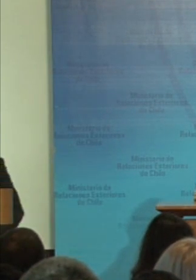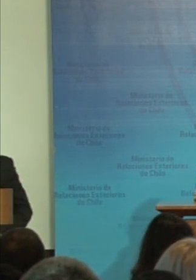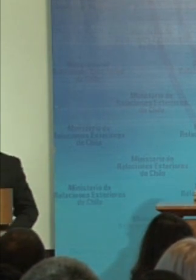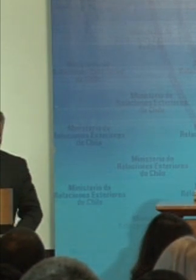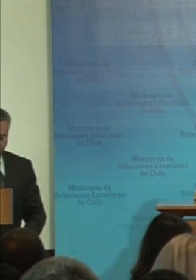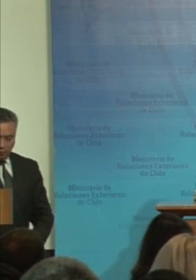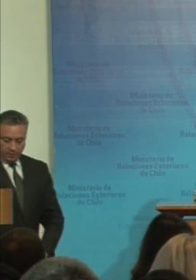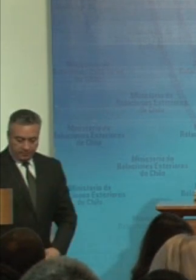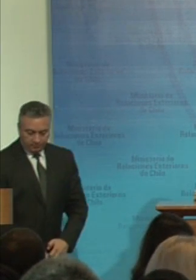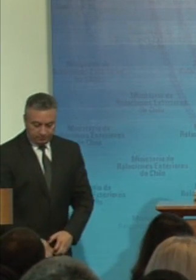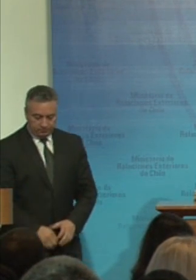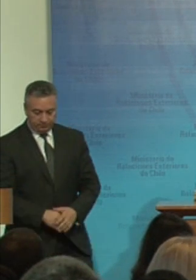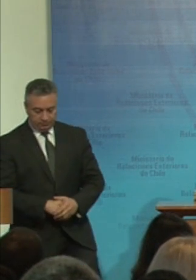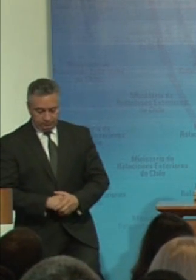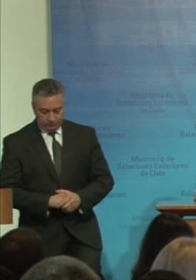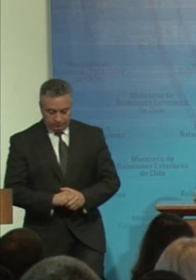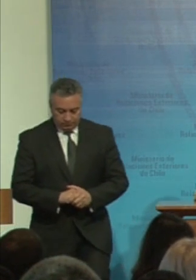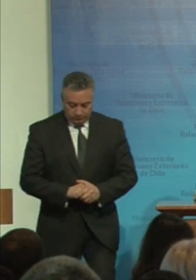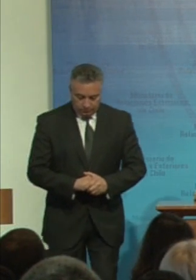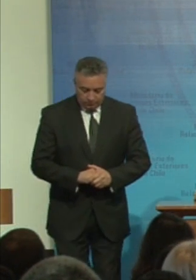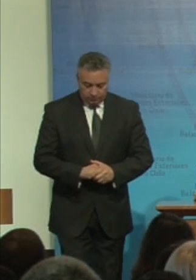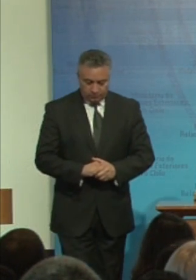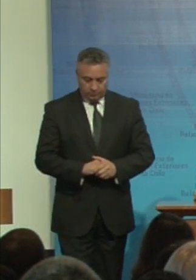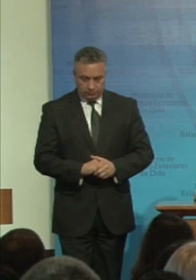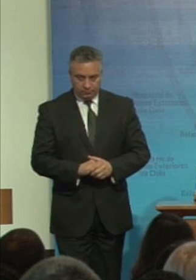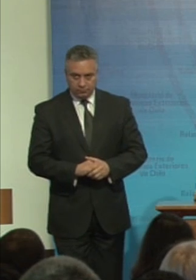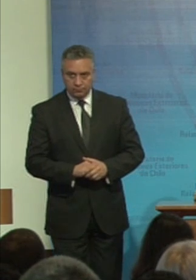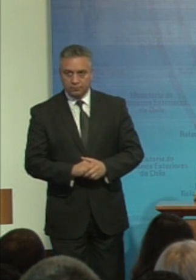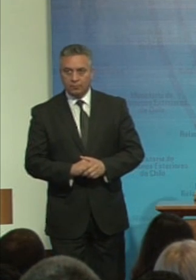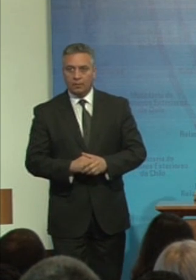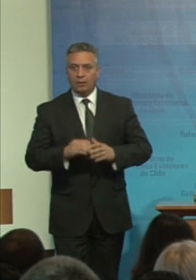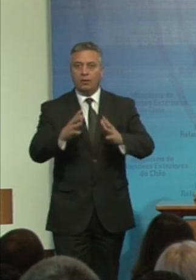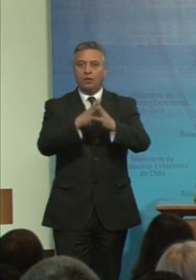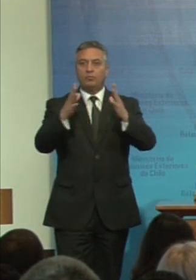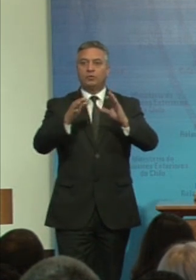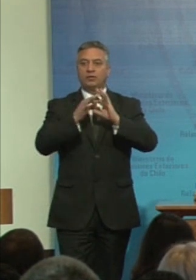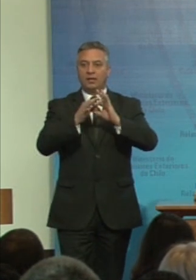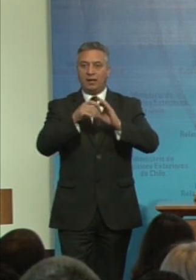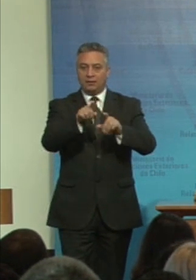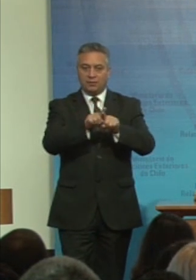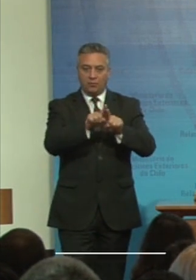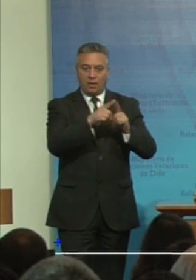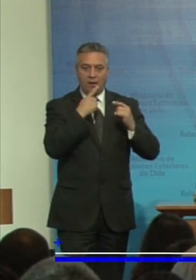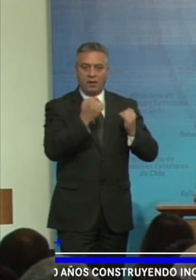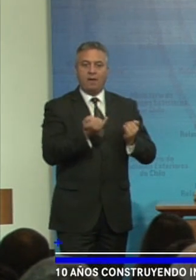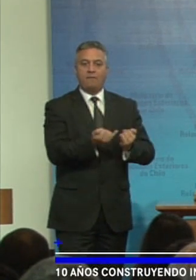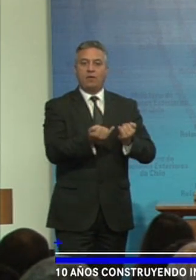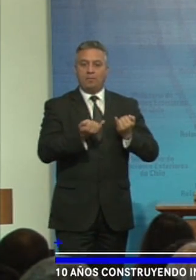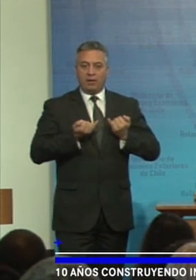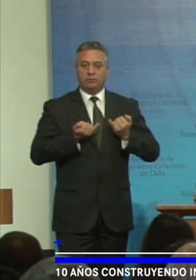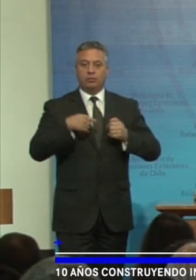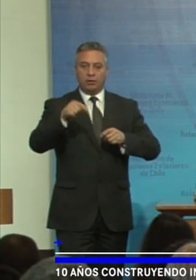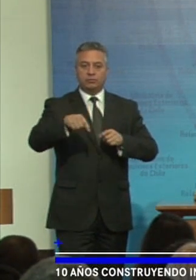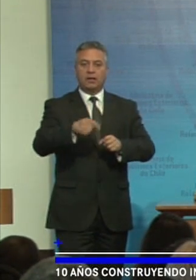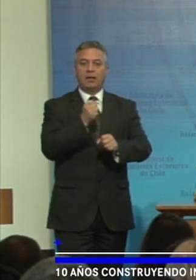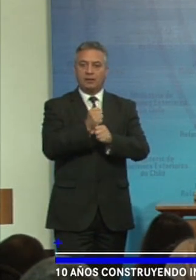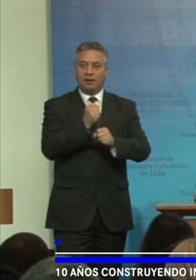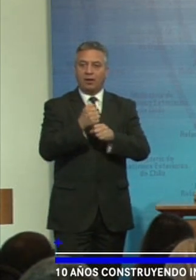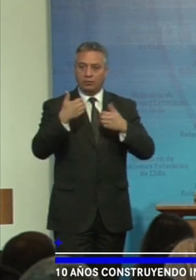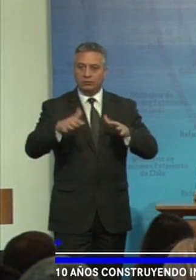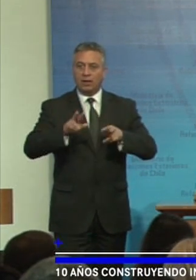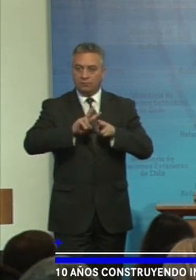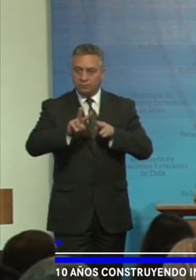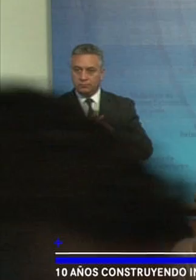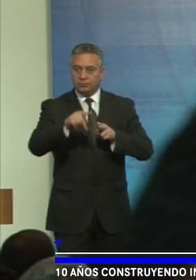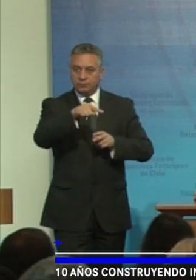muchísimas gracias por la información y el análisis efectuado acerca del trabajo que realiza la